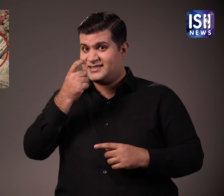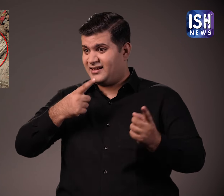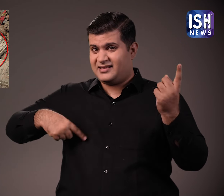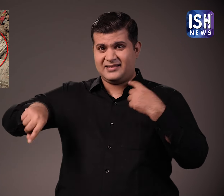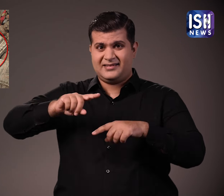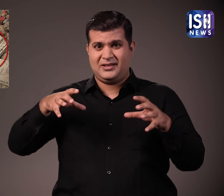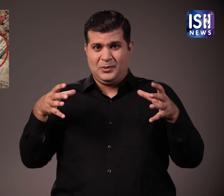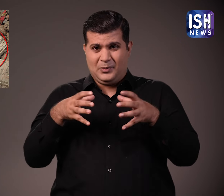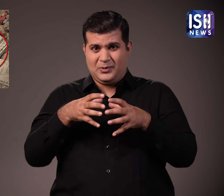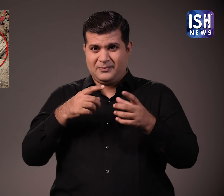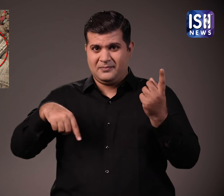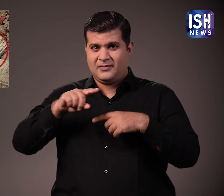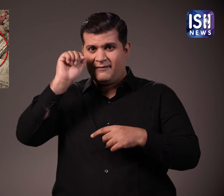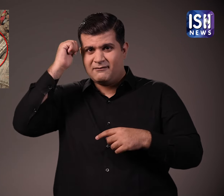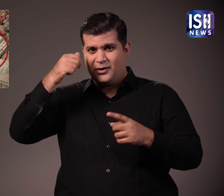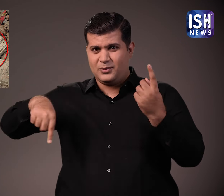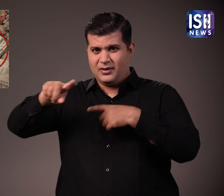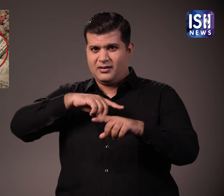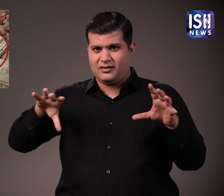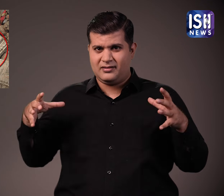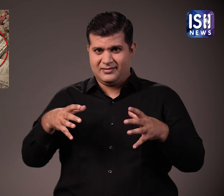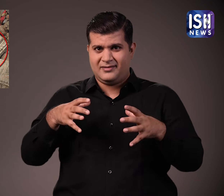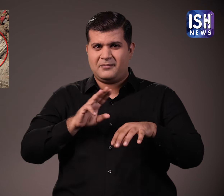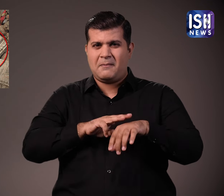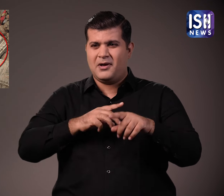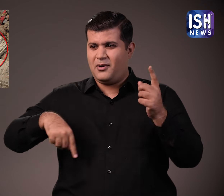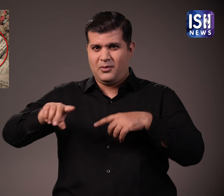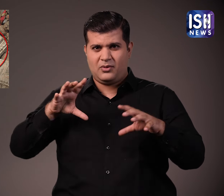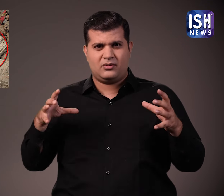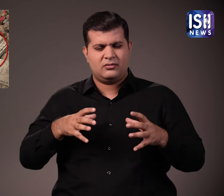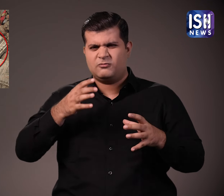वरोद्रा समस्त जैन संग के नेदा वरोद्रा कलेक्टर के आवाज पर पहुंचे